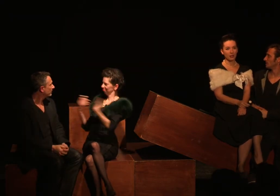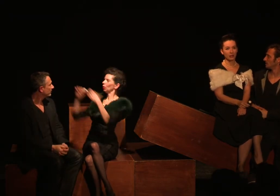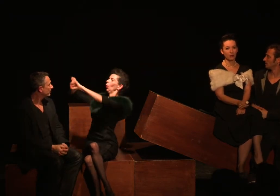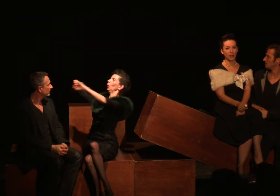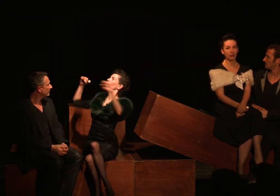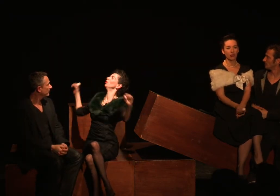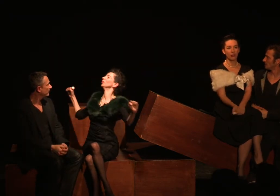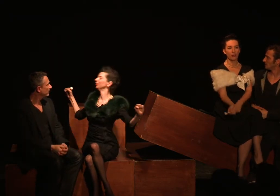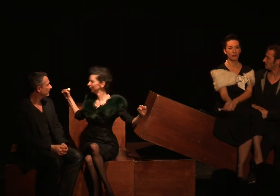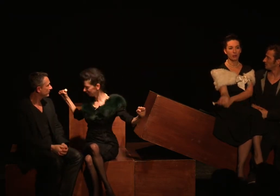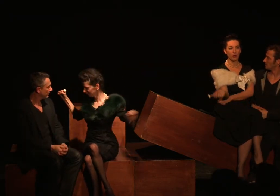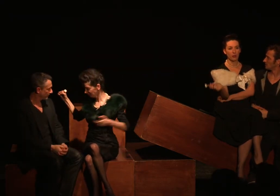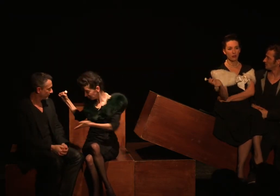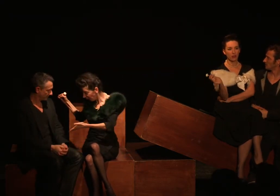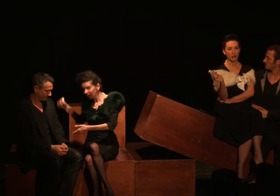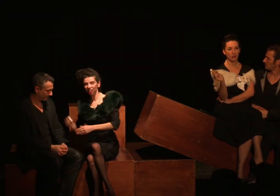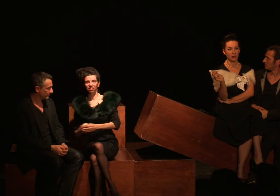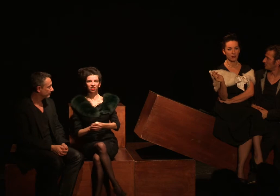d'être mal tombé, vous m'inspirez beaucoup d'inquiétudes.